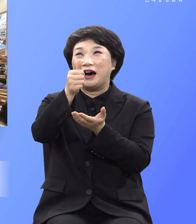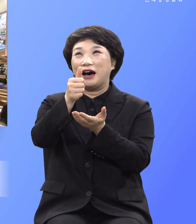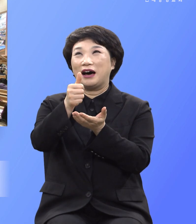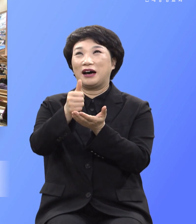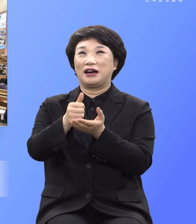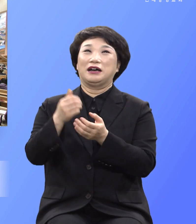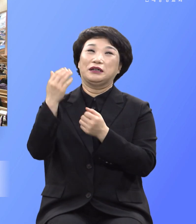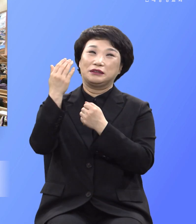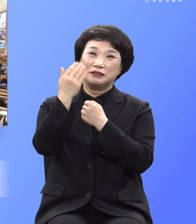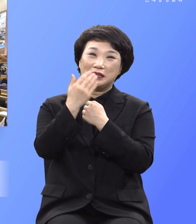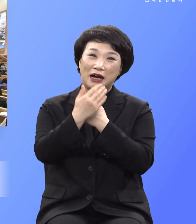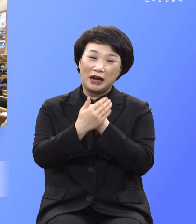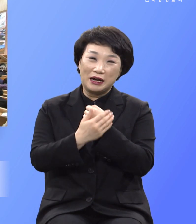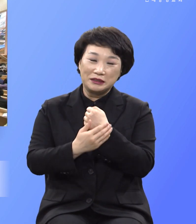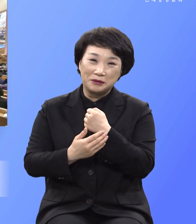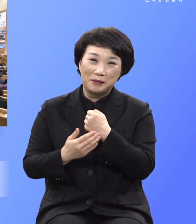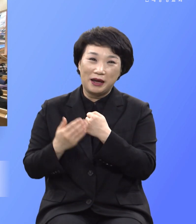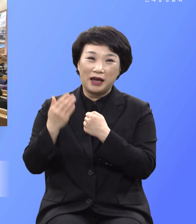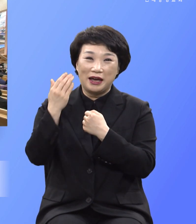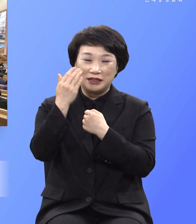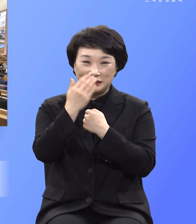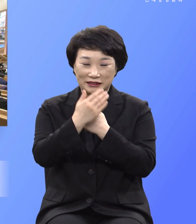난 아니 너